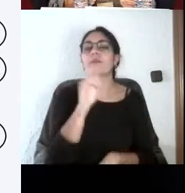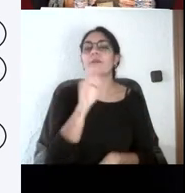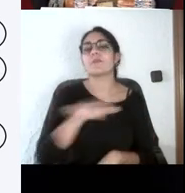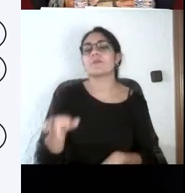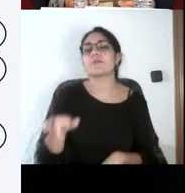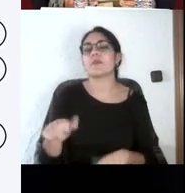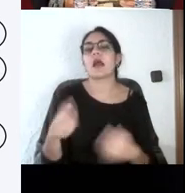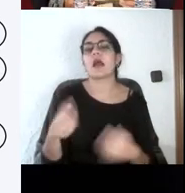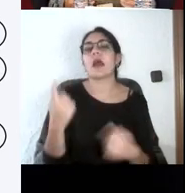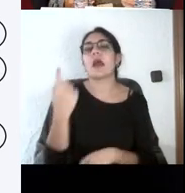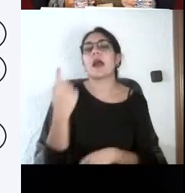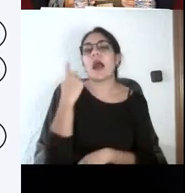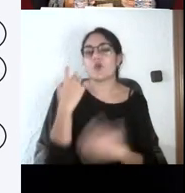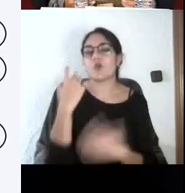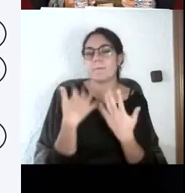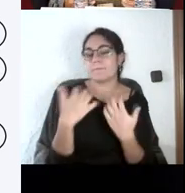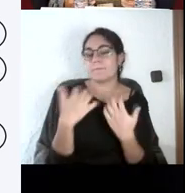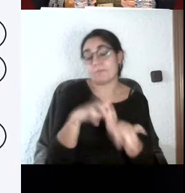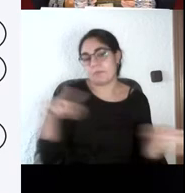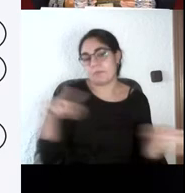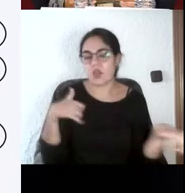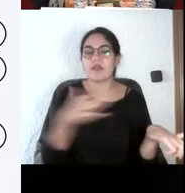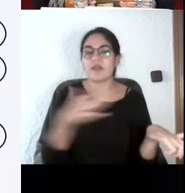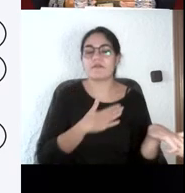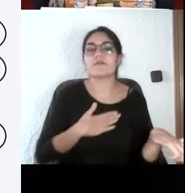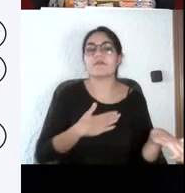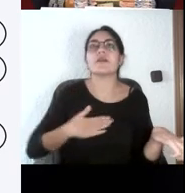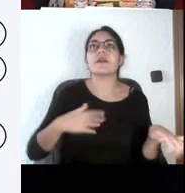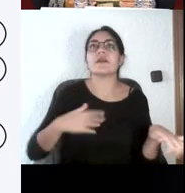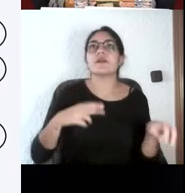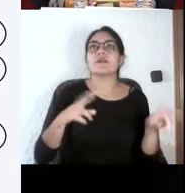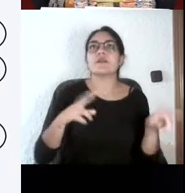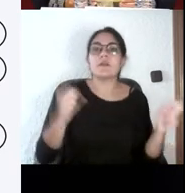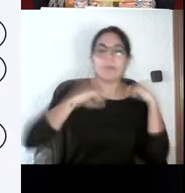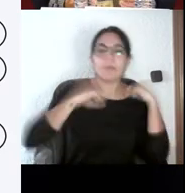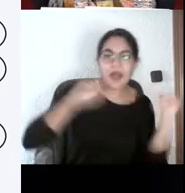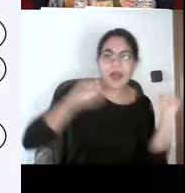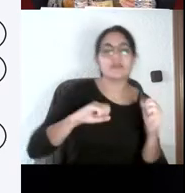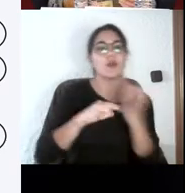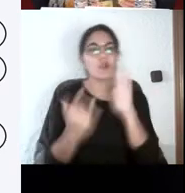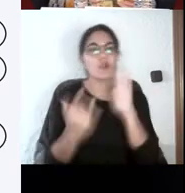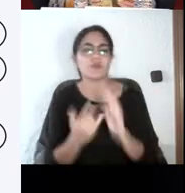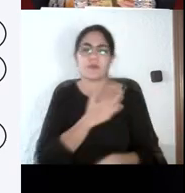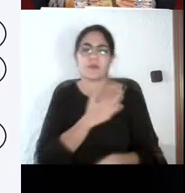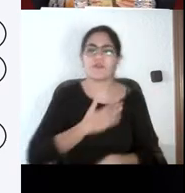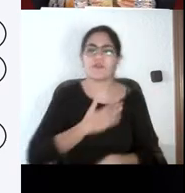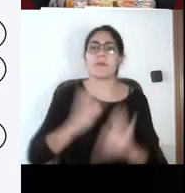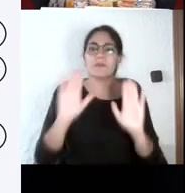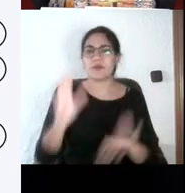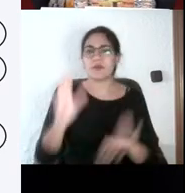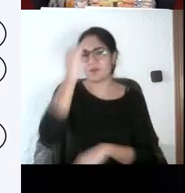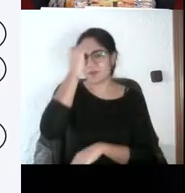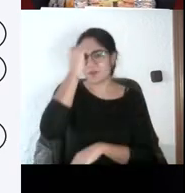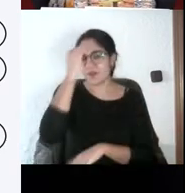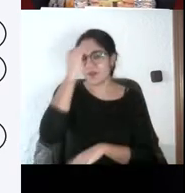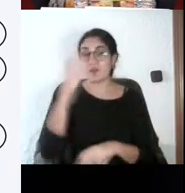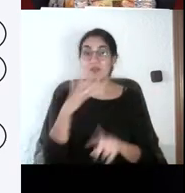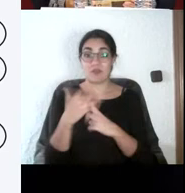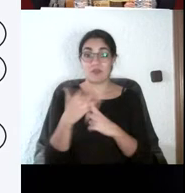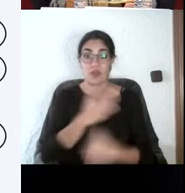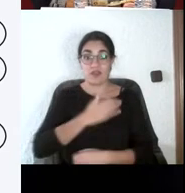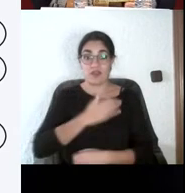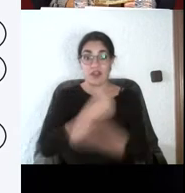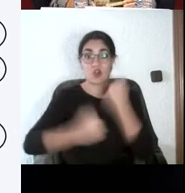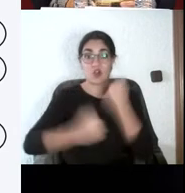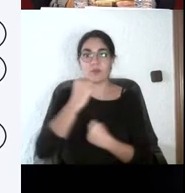prefieren los proyectos, y prefieren vida, algo como mucho más, por lo menos en el campo de la economía, mucho